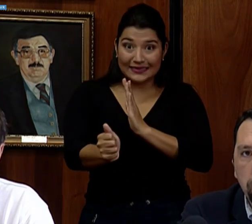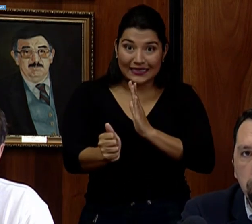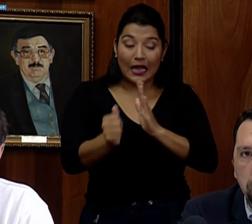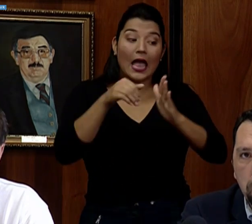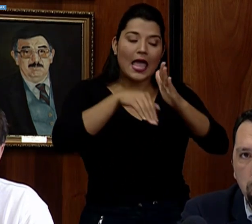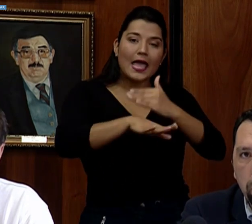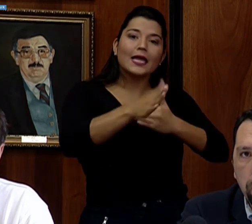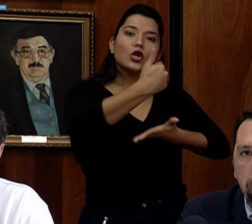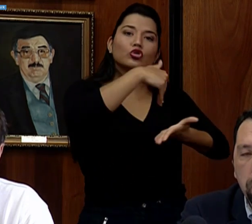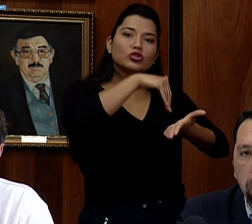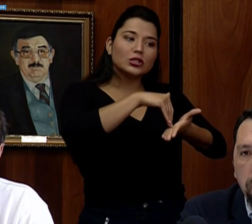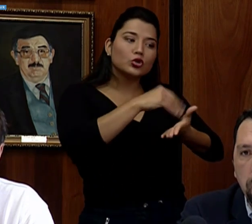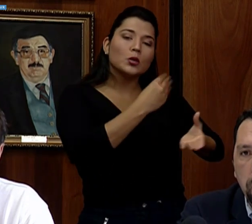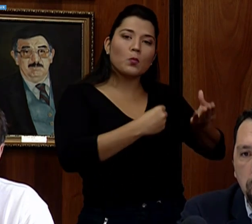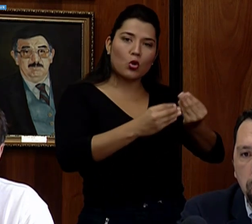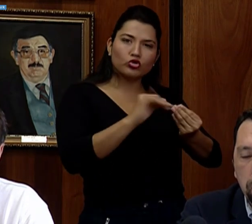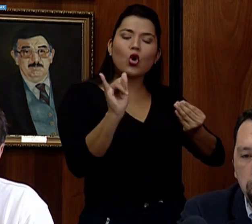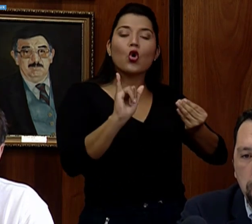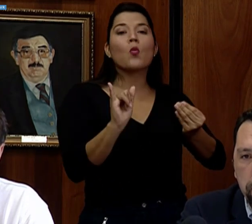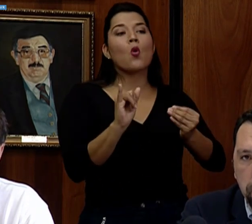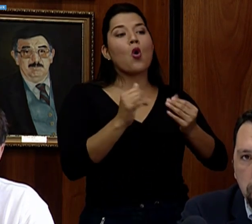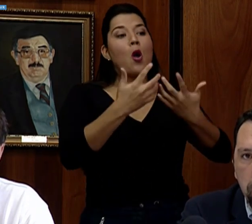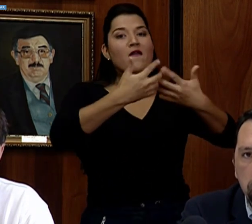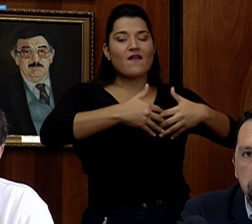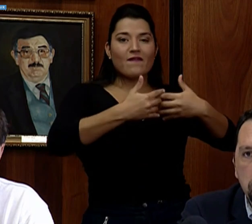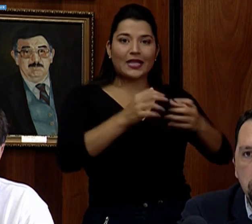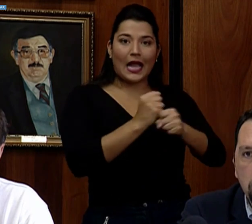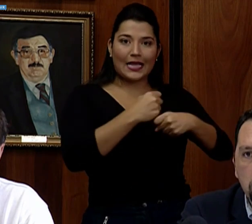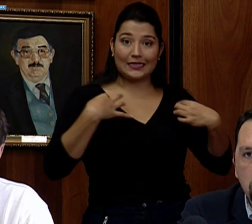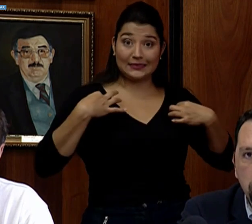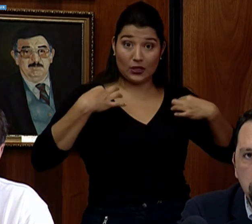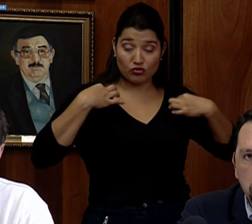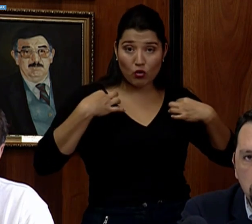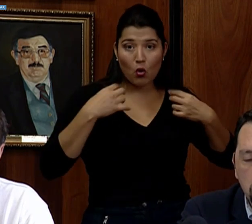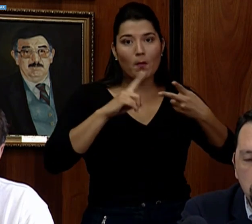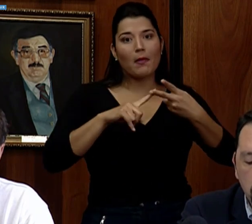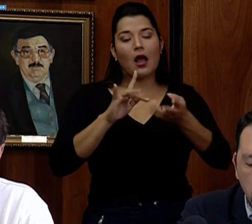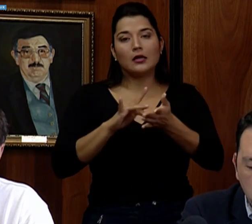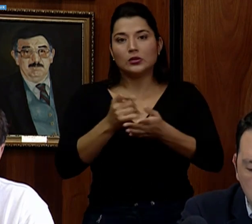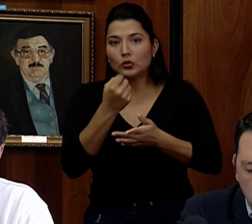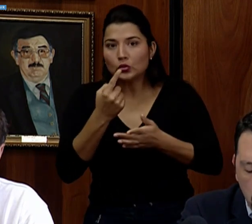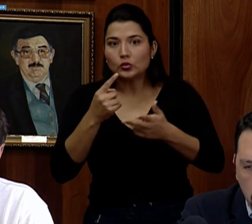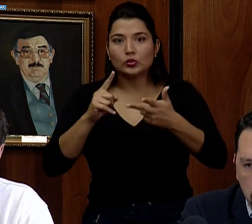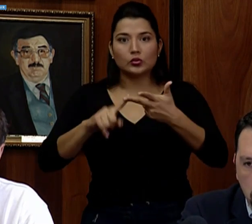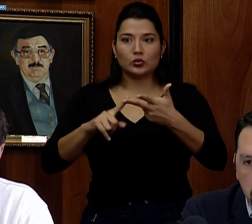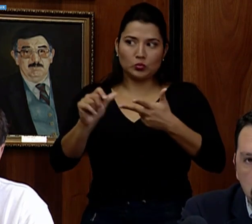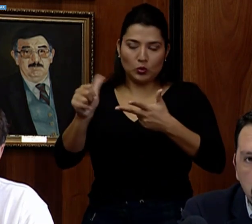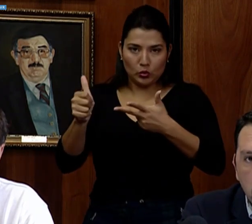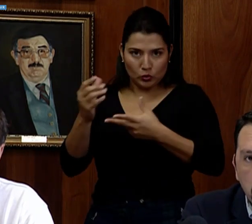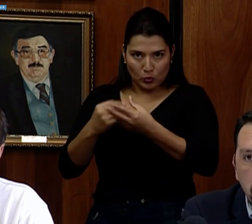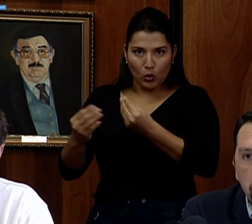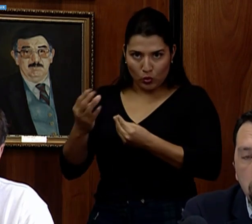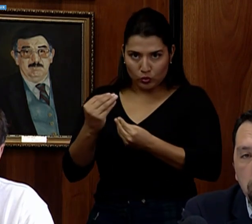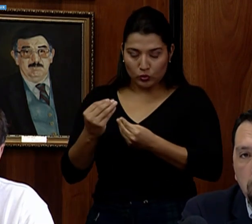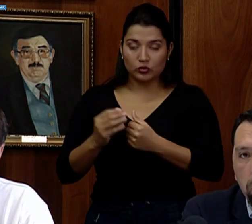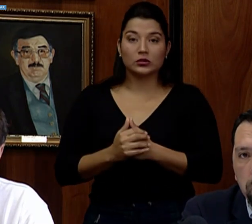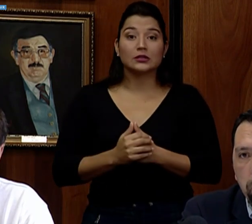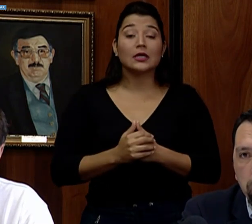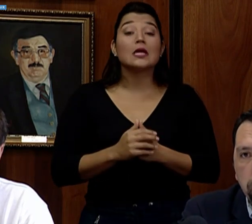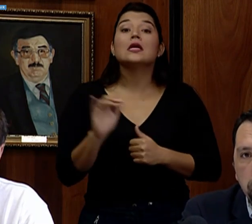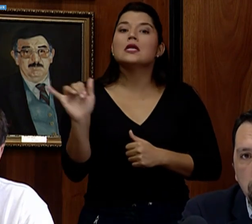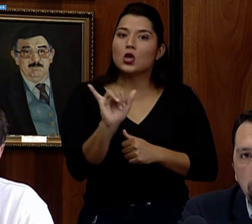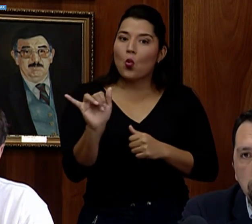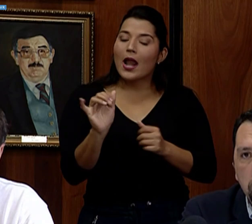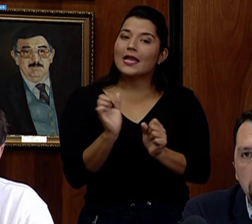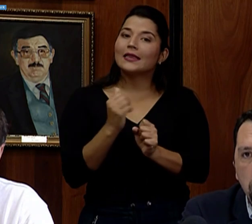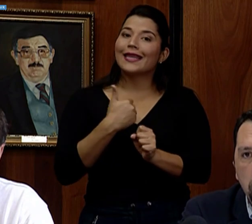tanto de la fábrica de ropa, parenterales y productos farmacéuticos. De la misma forma, hemos generado un equipo